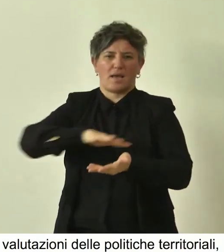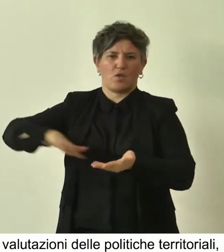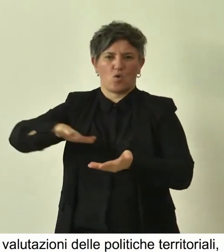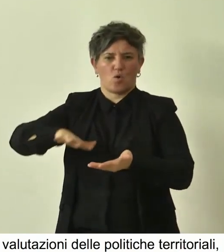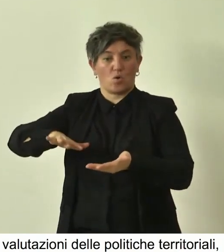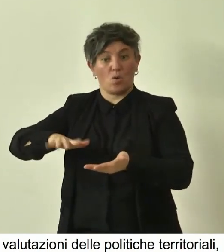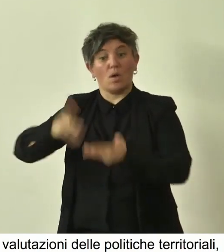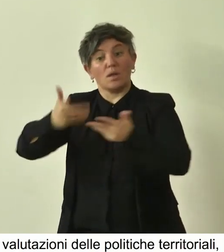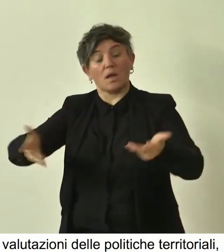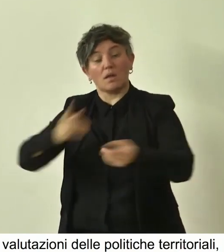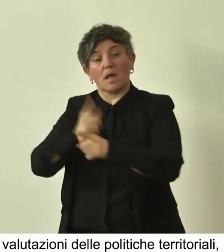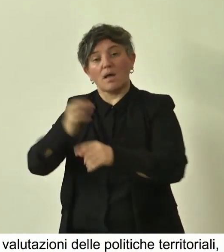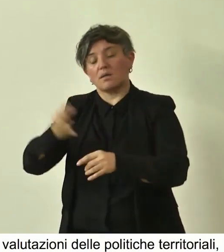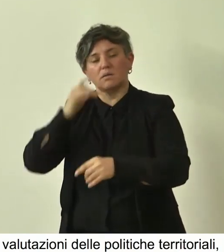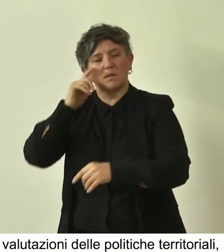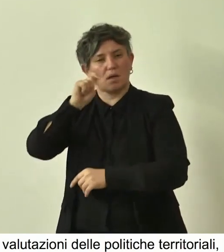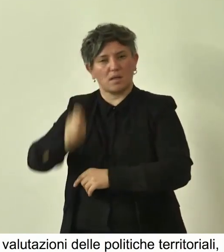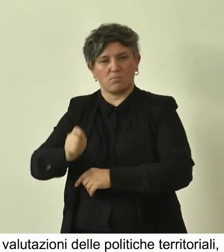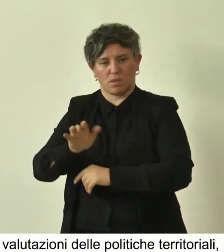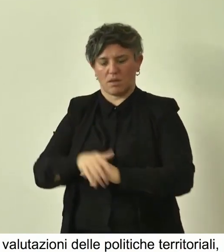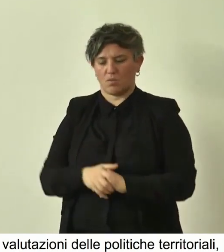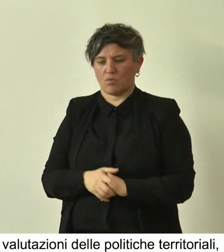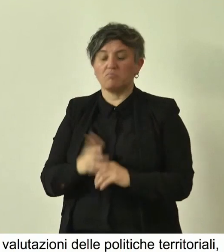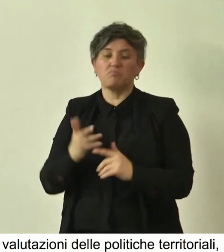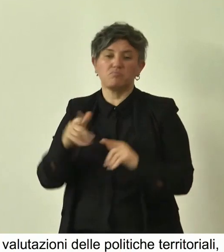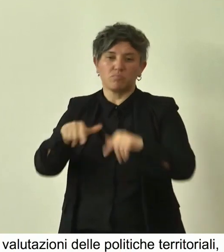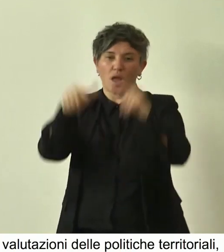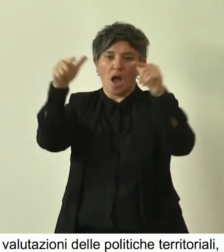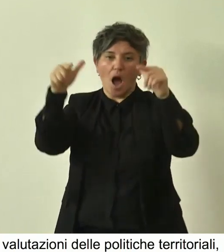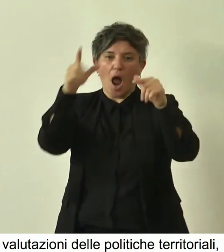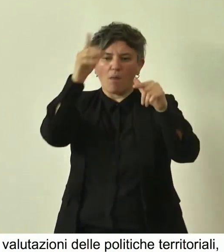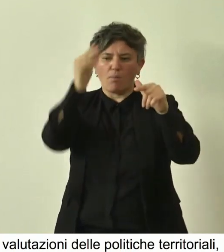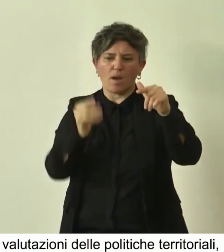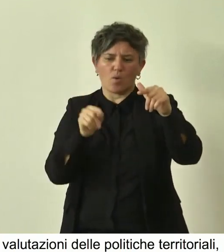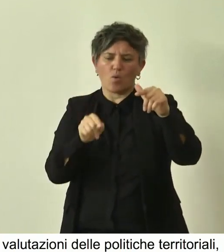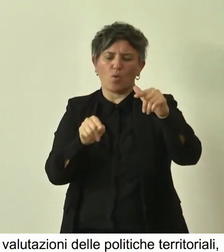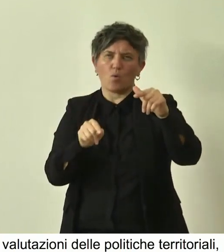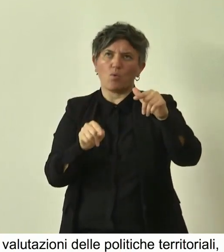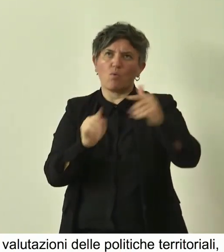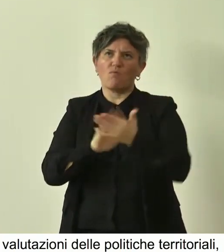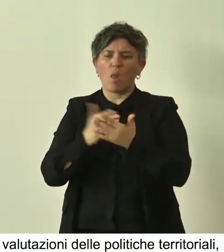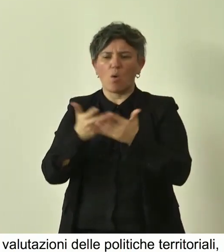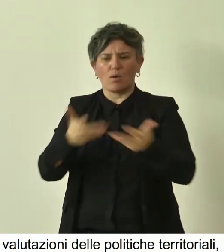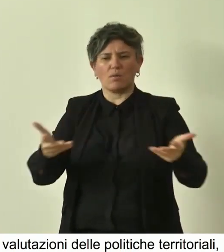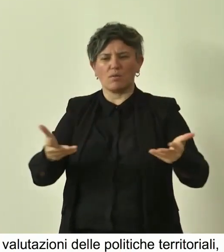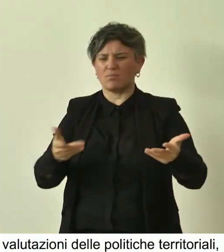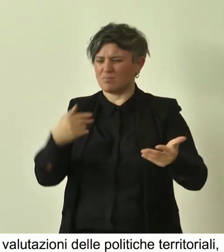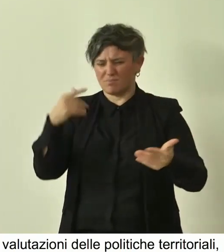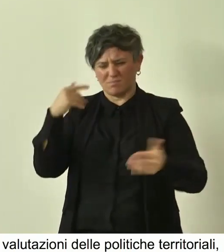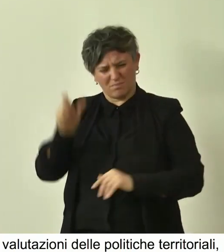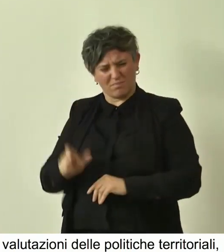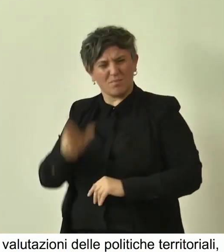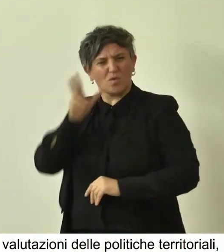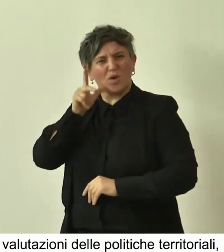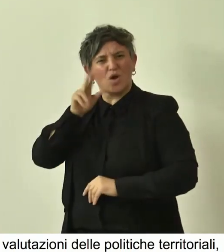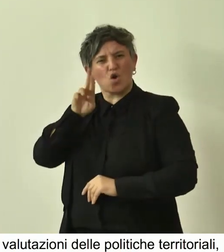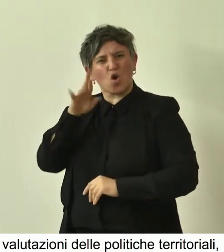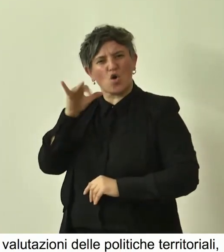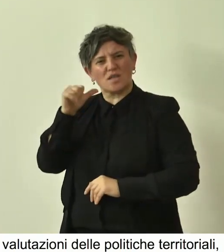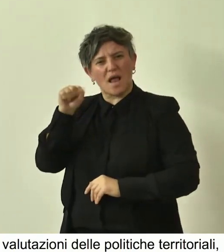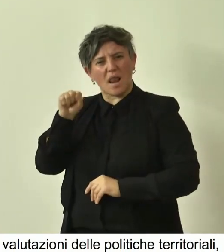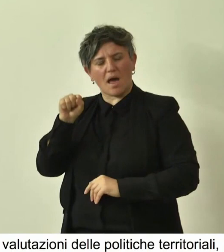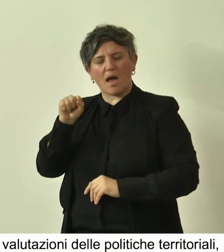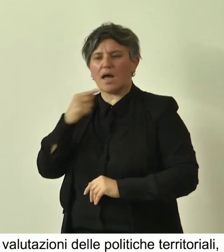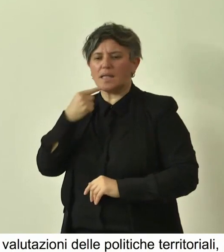del territorio. L'albero a valore territoriale, per esempio, Rosella ci ha detto che